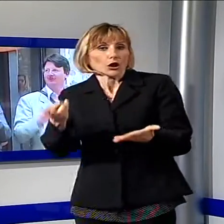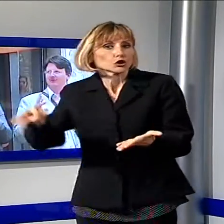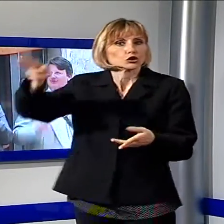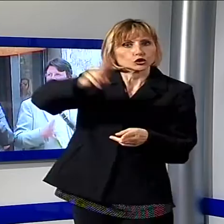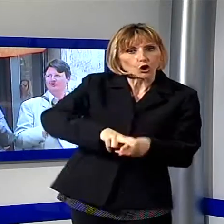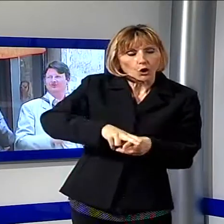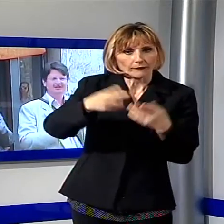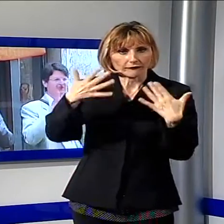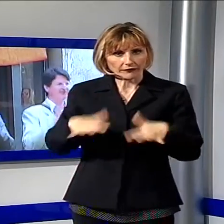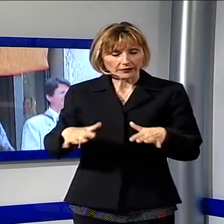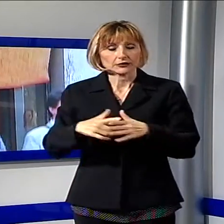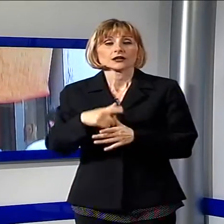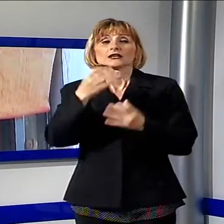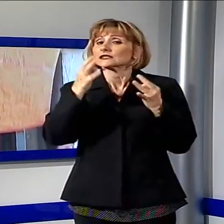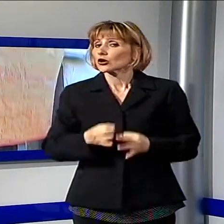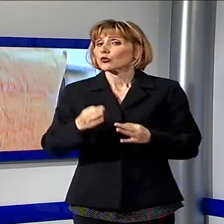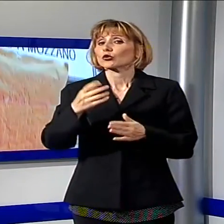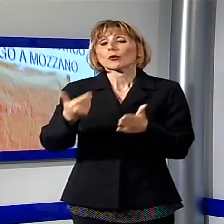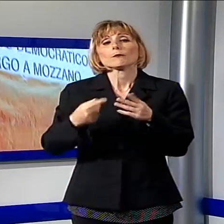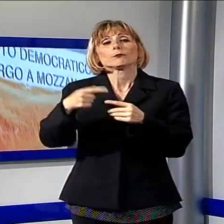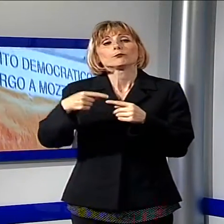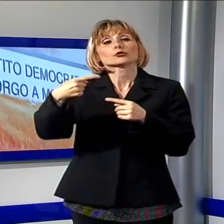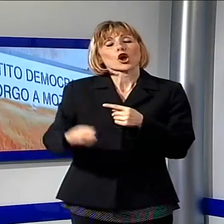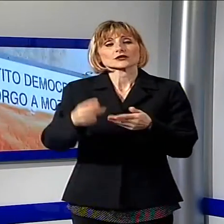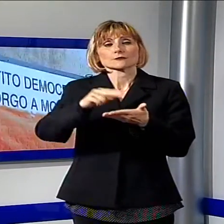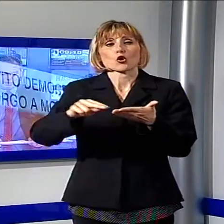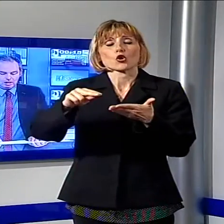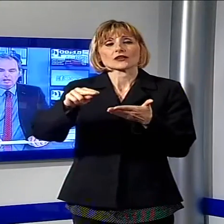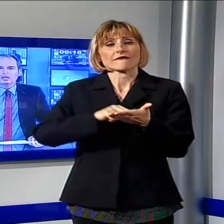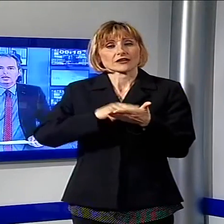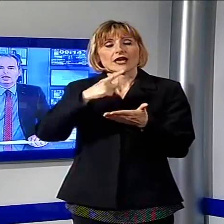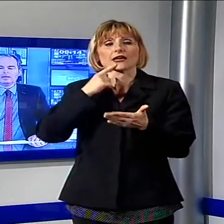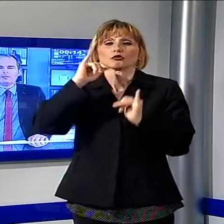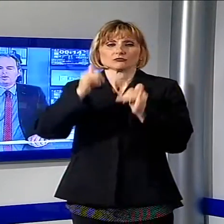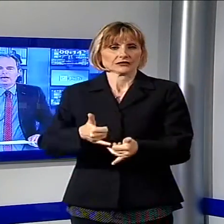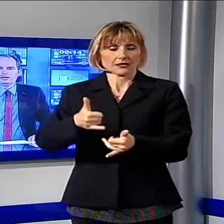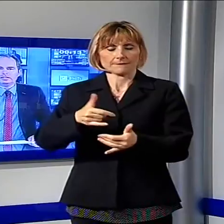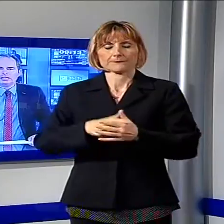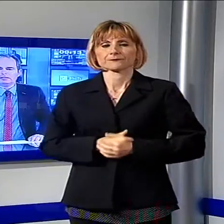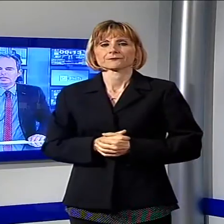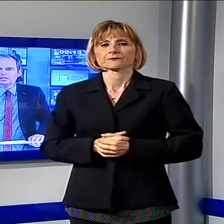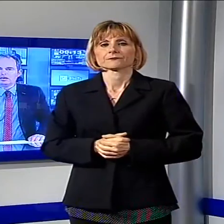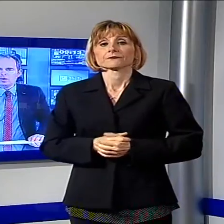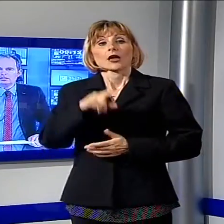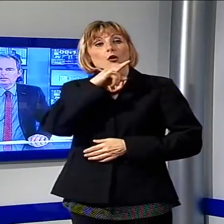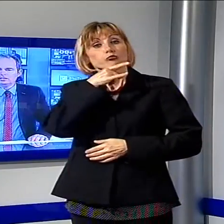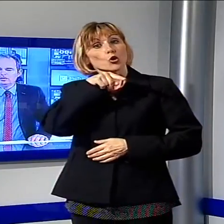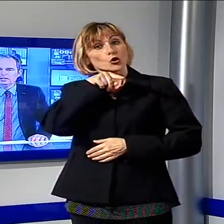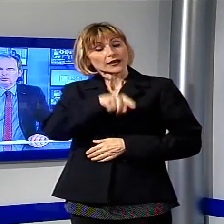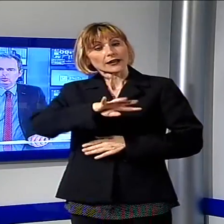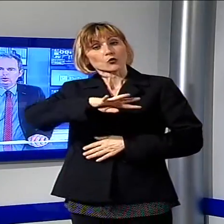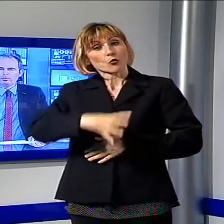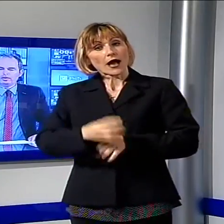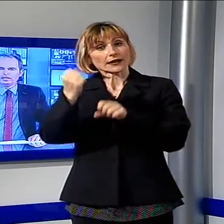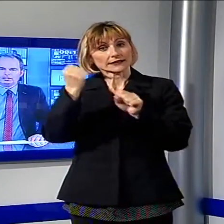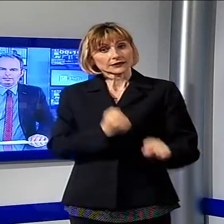Comitato per il Sì al referendum costituzionale di ottobre. Andiamo a Porcari dove è stata presentata la quarta edizione